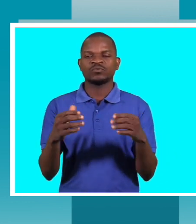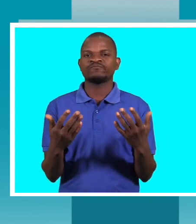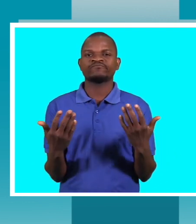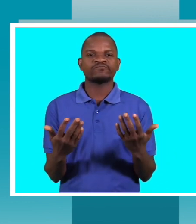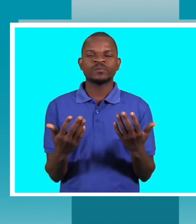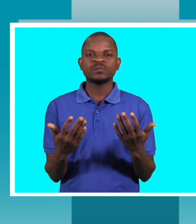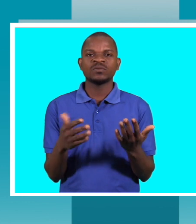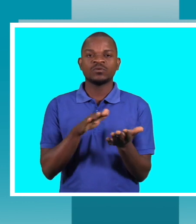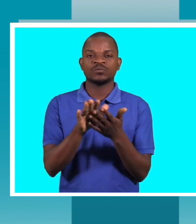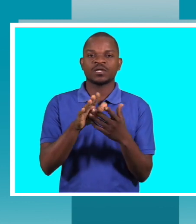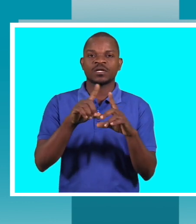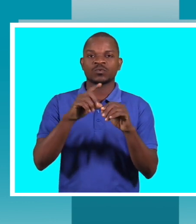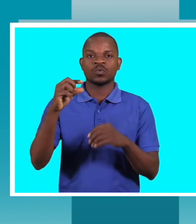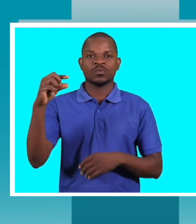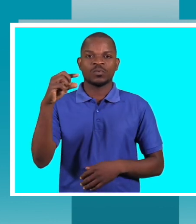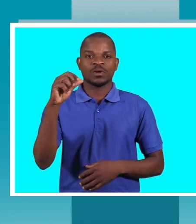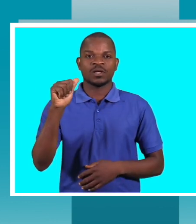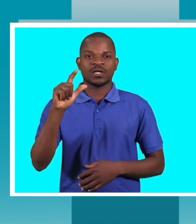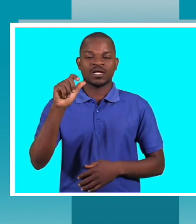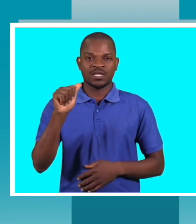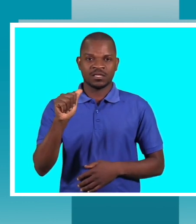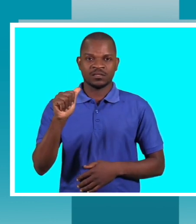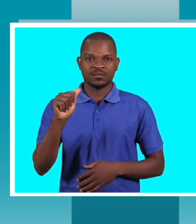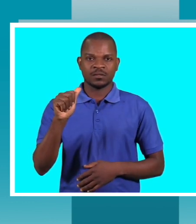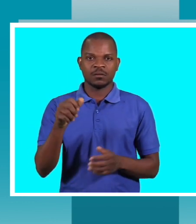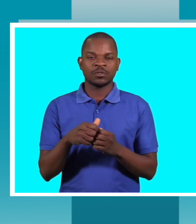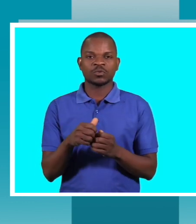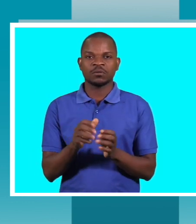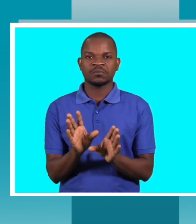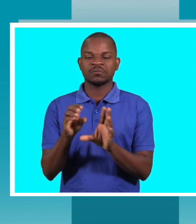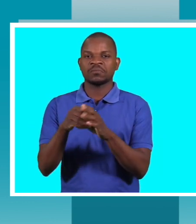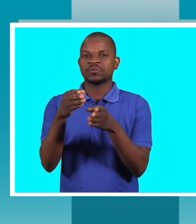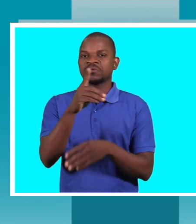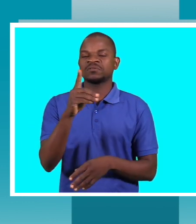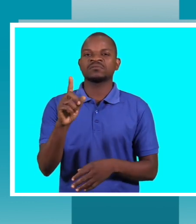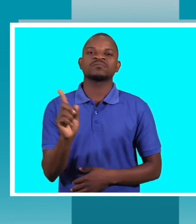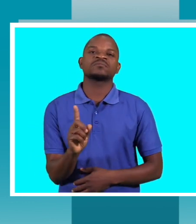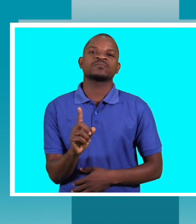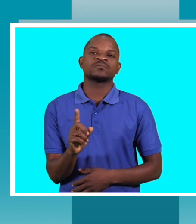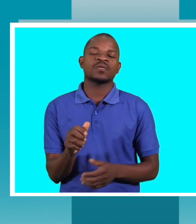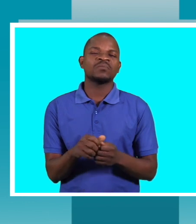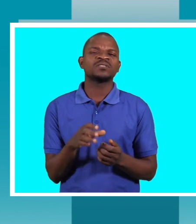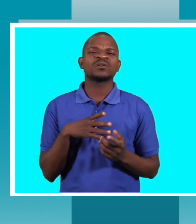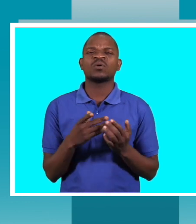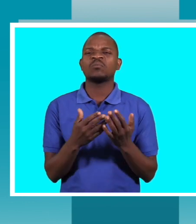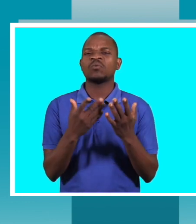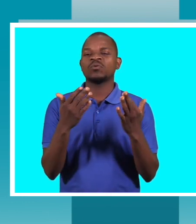gala de beneficência nunca olharam para a questão da deficiência mas sabe que tem muitos problemas